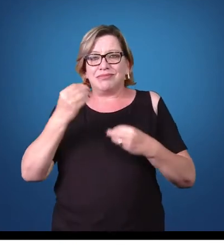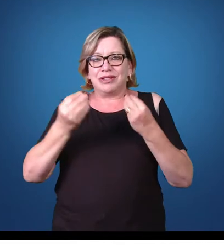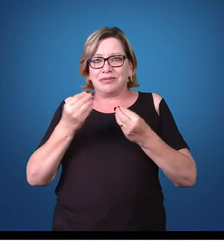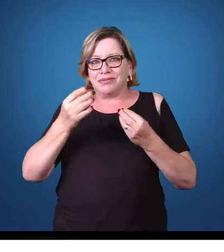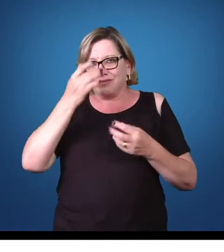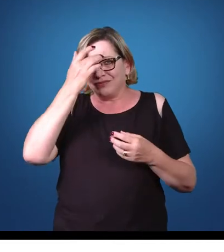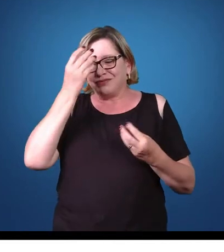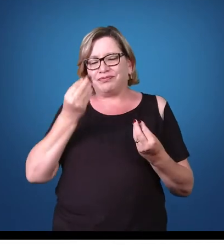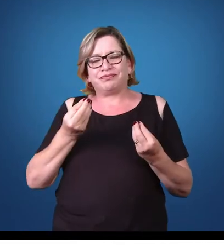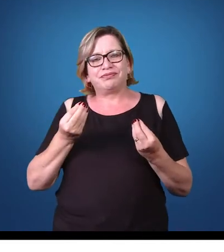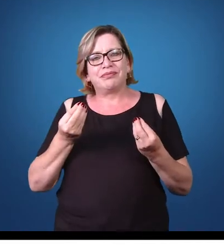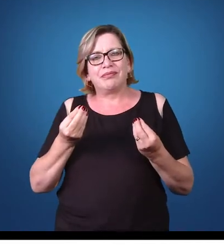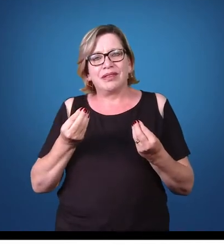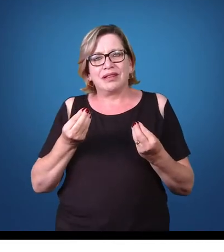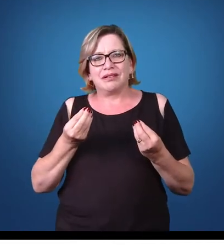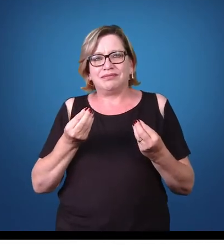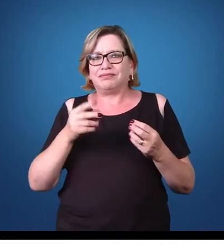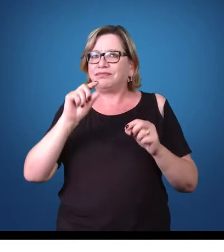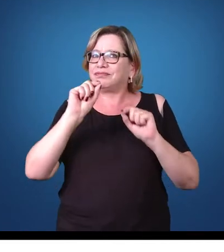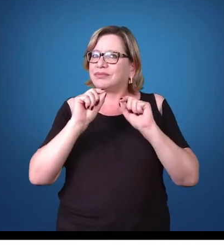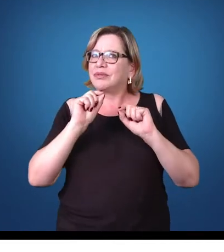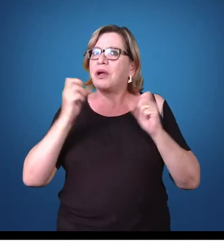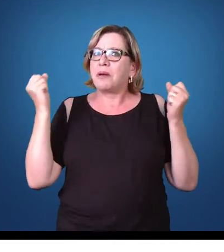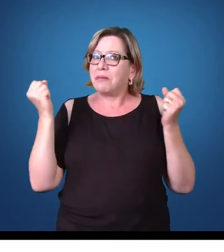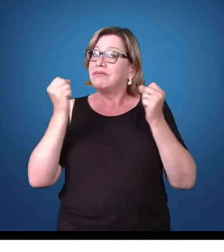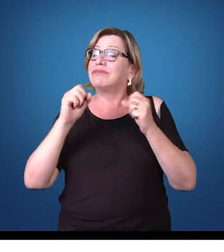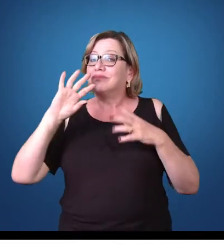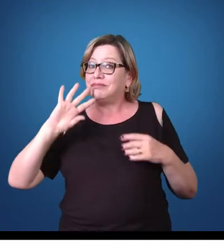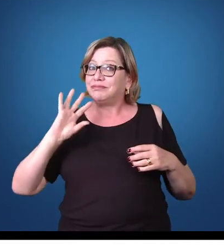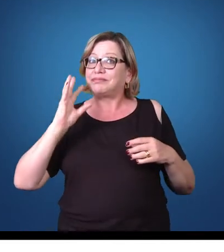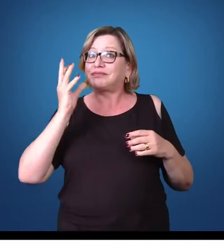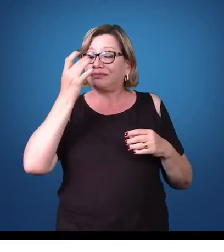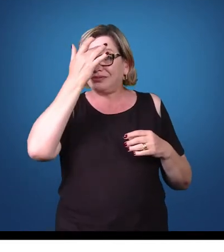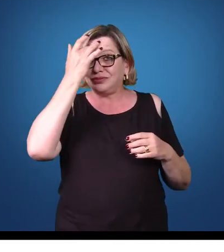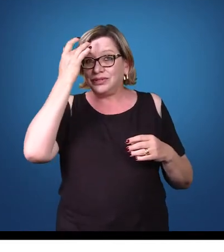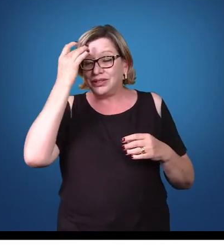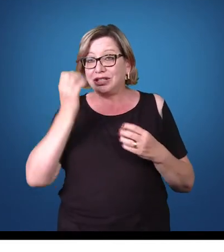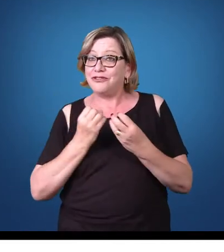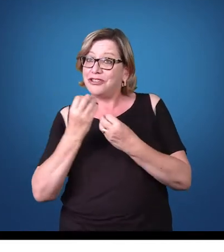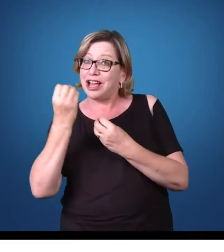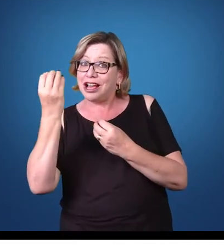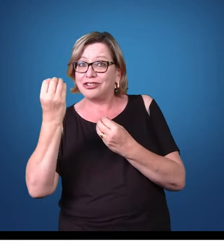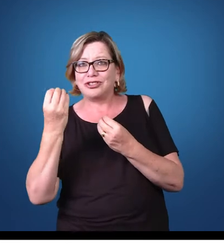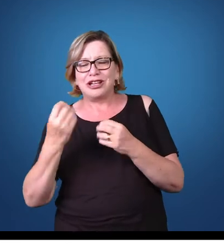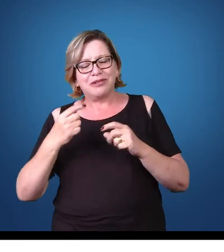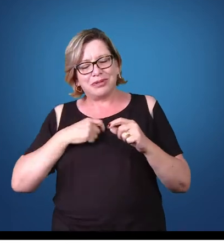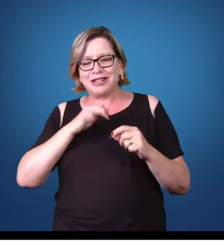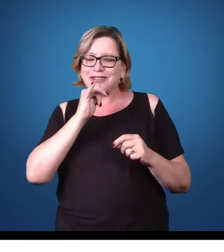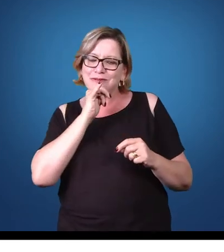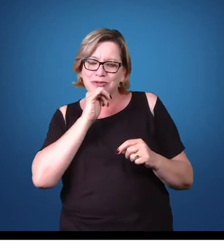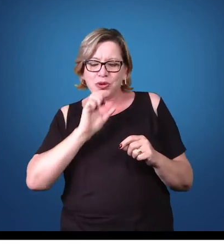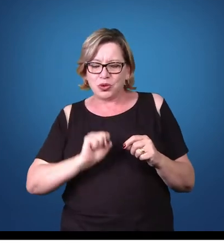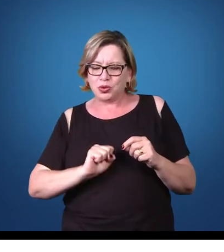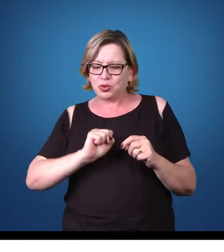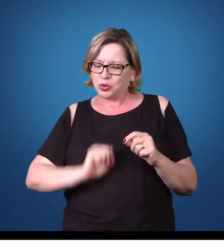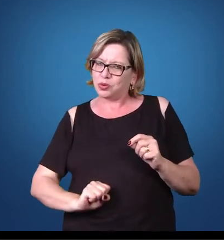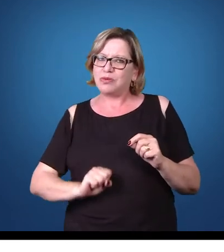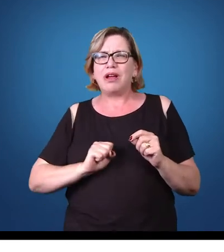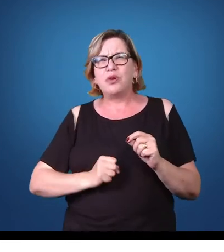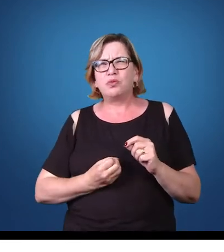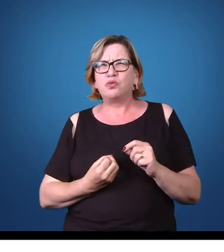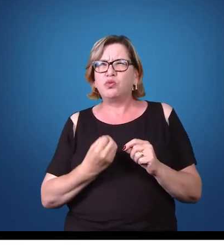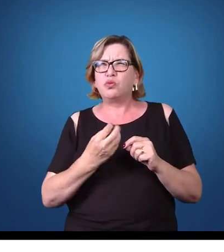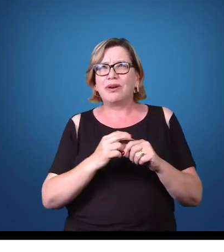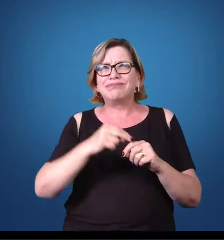a uma parasitemia. Veja bem, isso pode ocorrer com pessoas que viajam de locais, por exemplo, sul do Brasil, sudeste do Brasil, que não